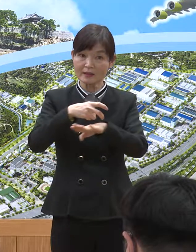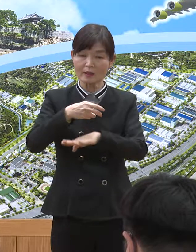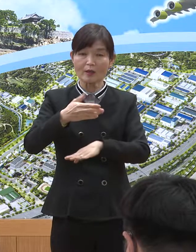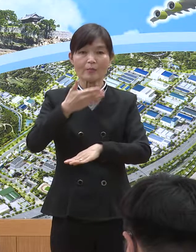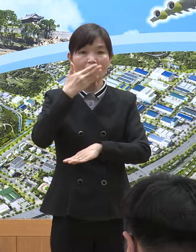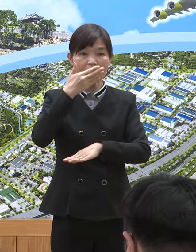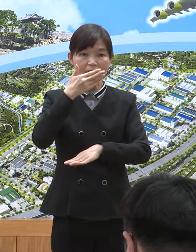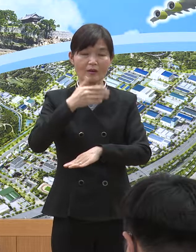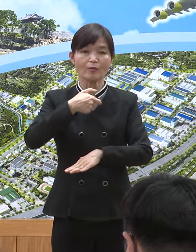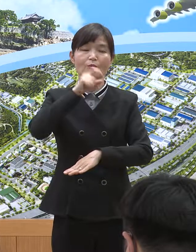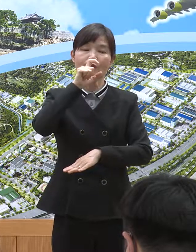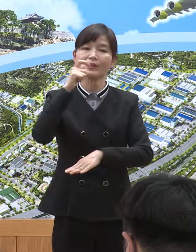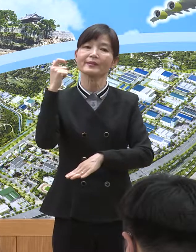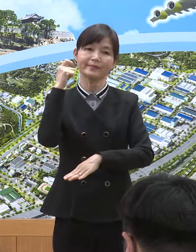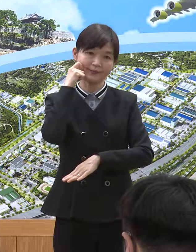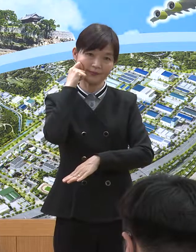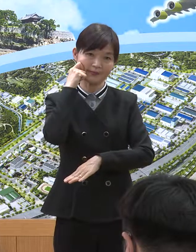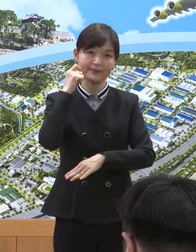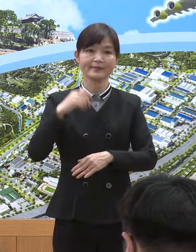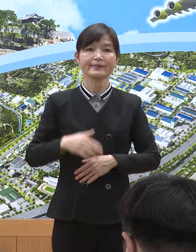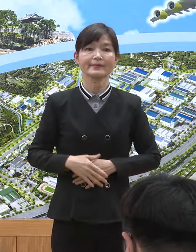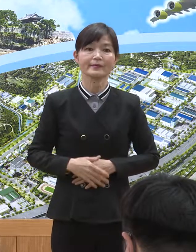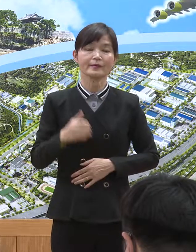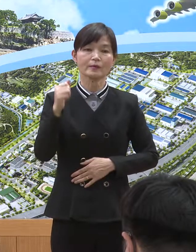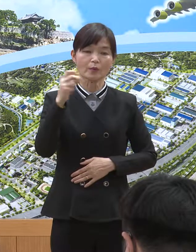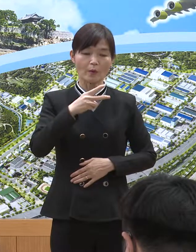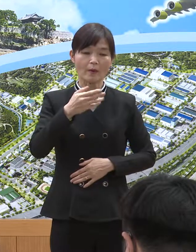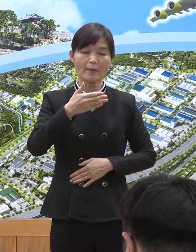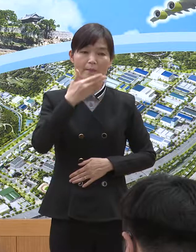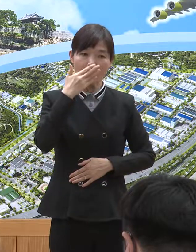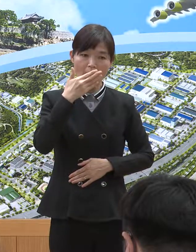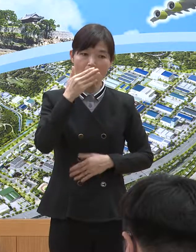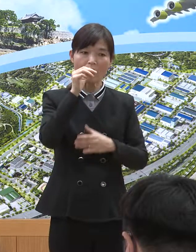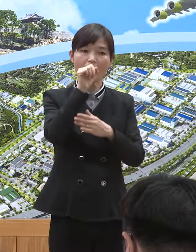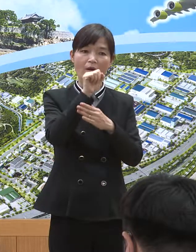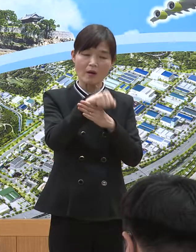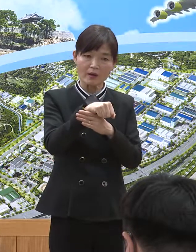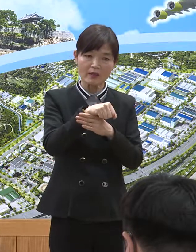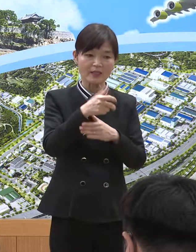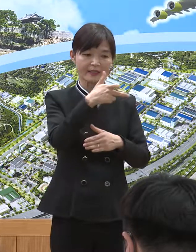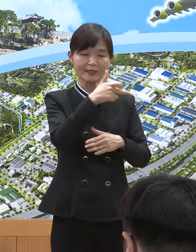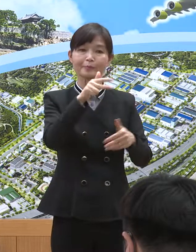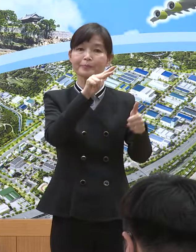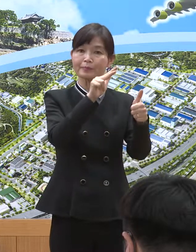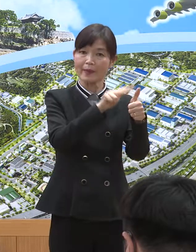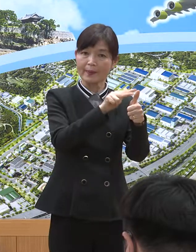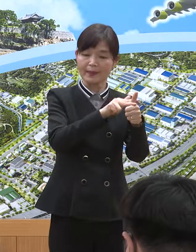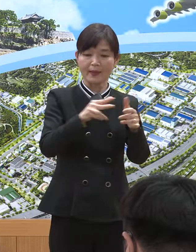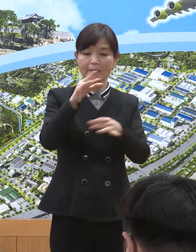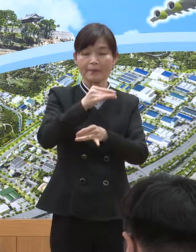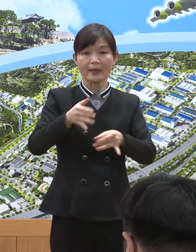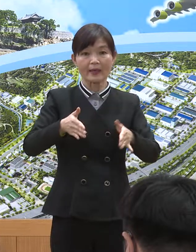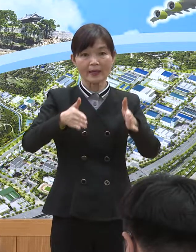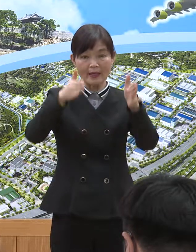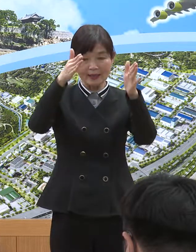계속 금지됩니다. 또 시식 시험이 허용되는 대형마트, 백화점 등